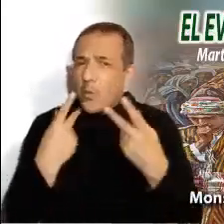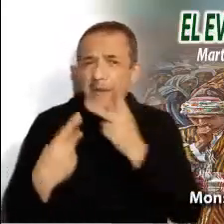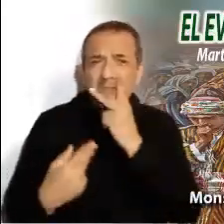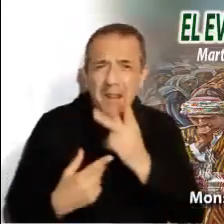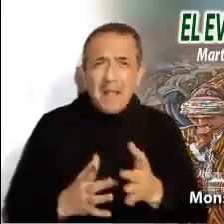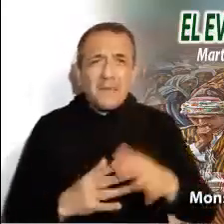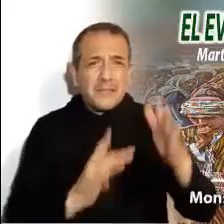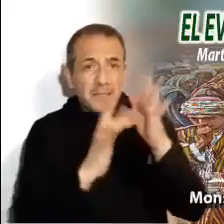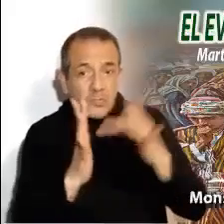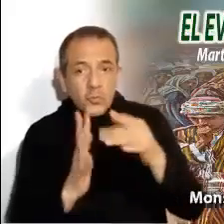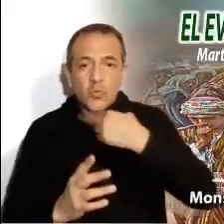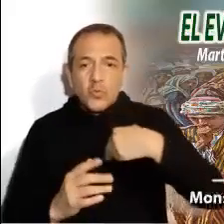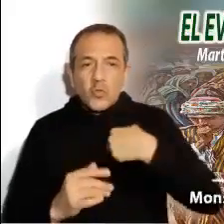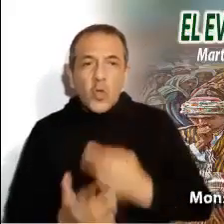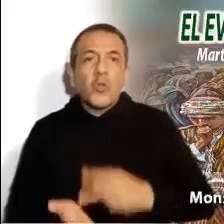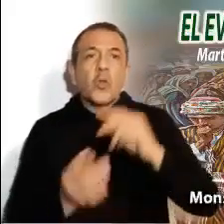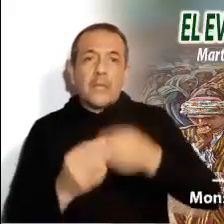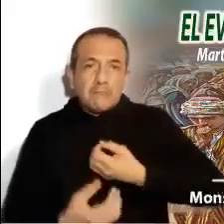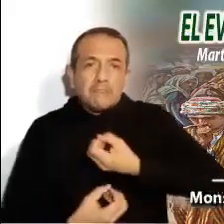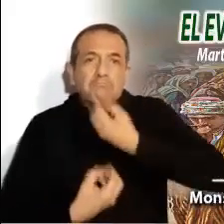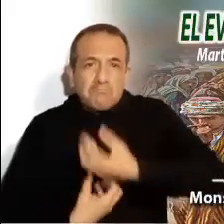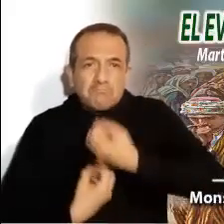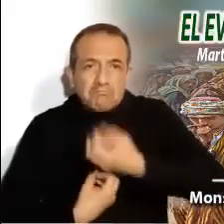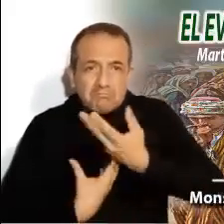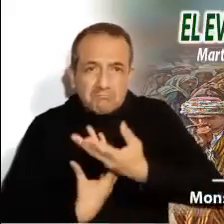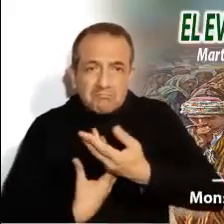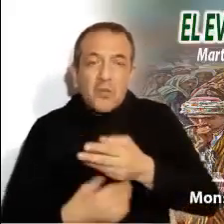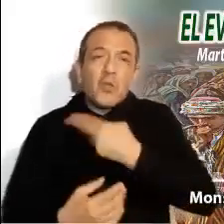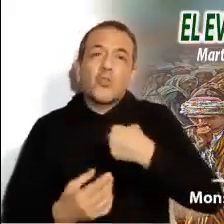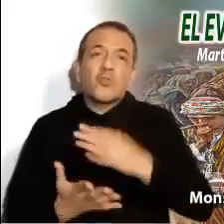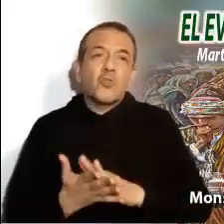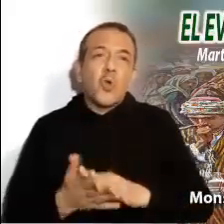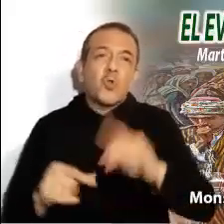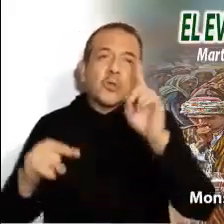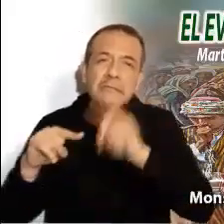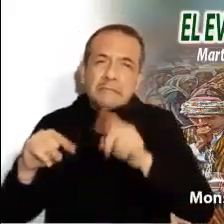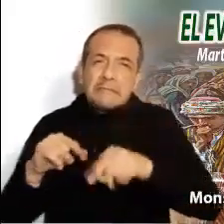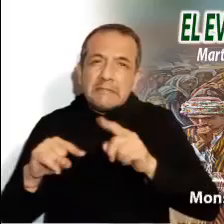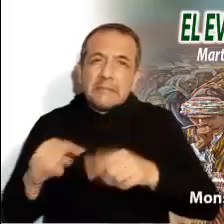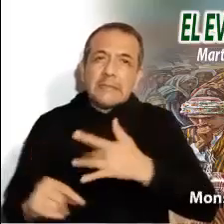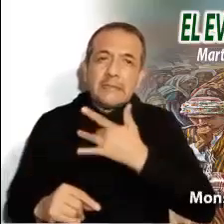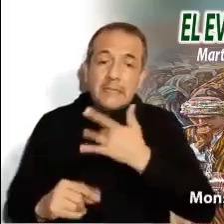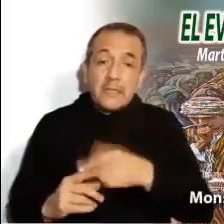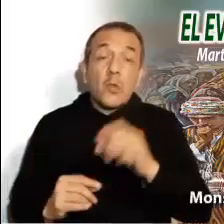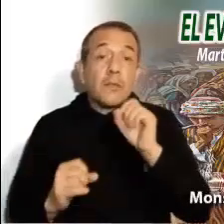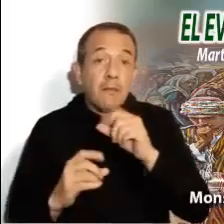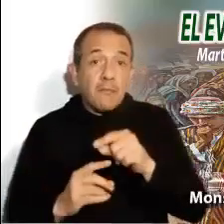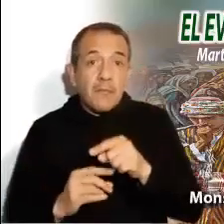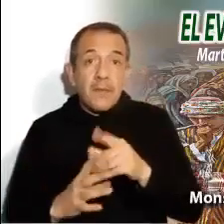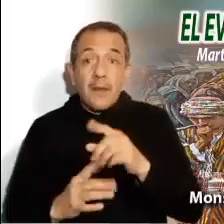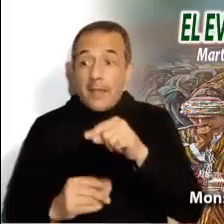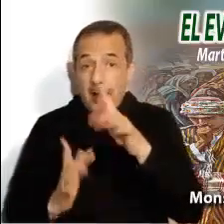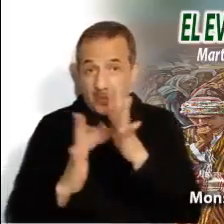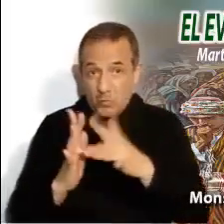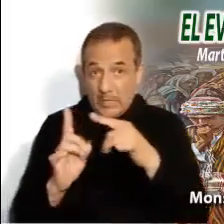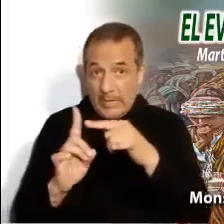oírlas y citarlas, les hemos quitado su sentido y toda la fuerza que tienen. Una de ellas es la declaración que hace